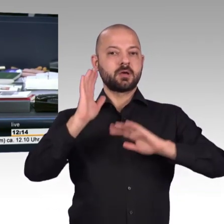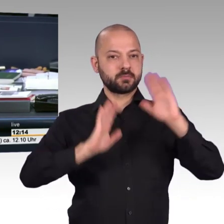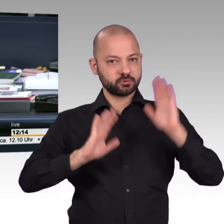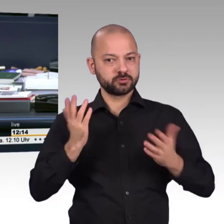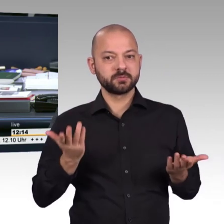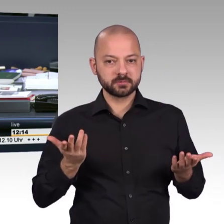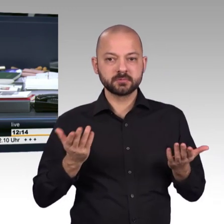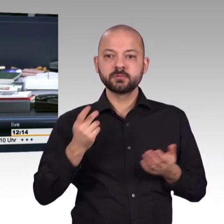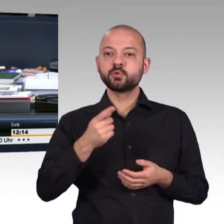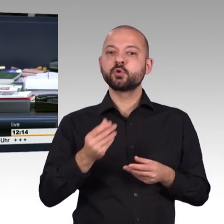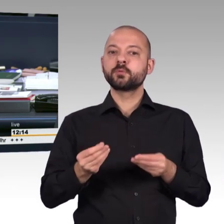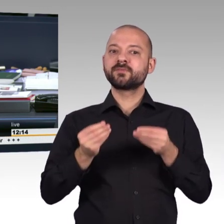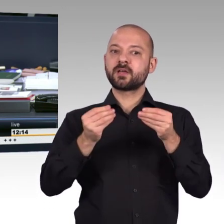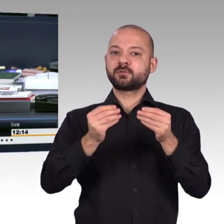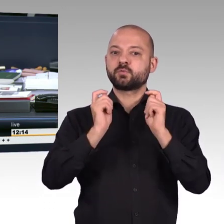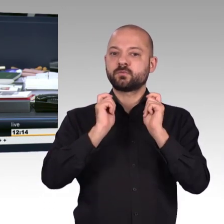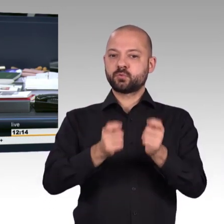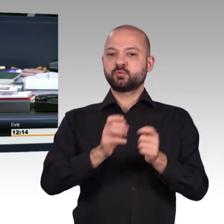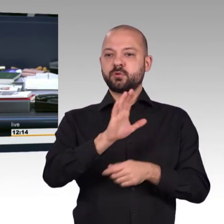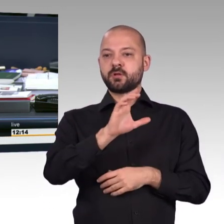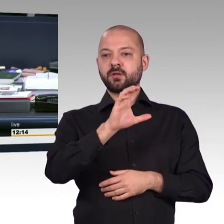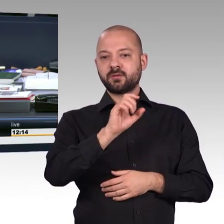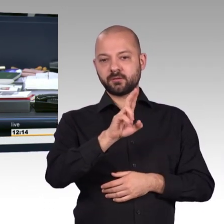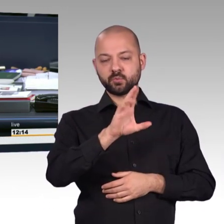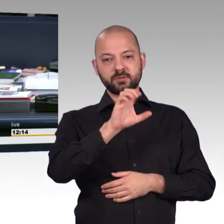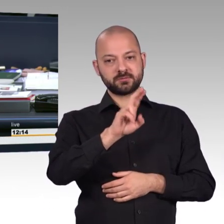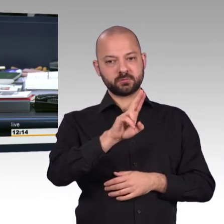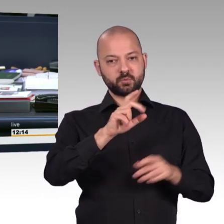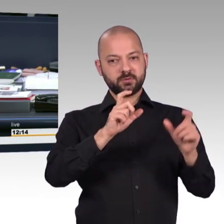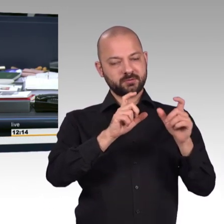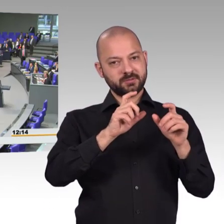Federführung beim Ausschuss für Inneres und Heimat. Wer stimmt für diesen Überweisungsvorschlag?